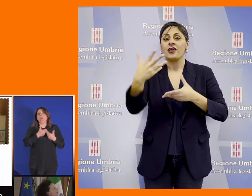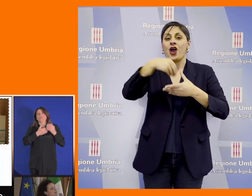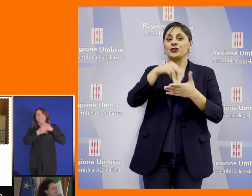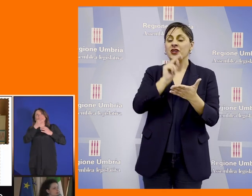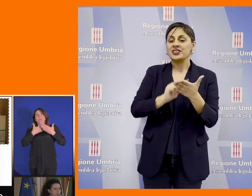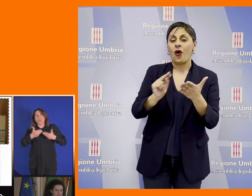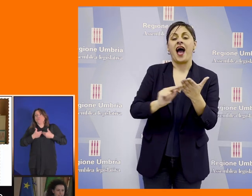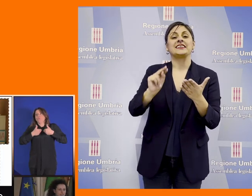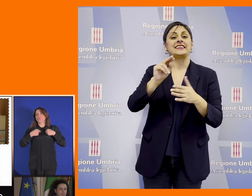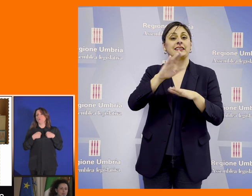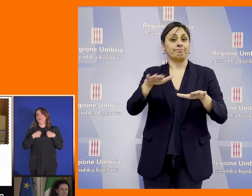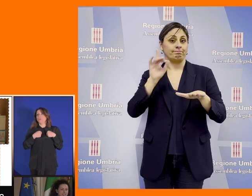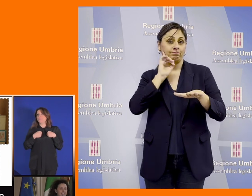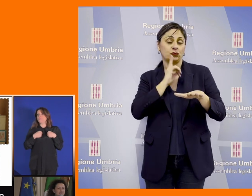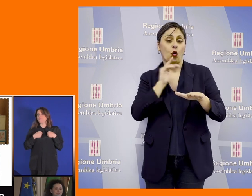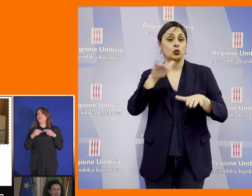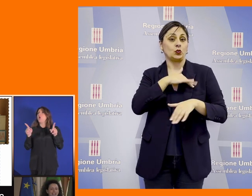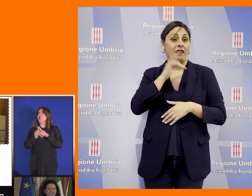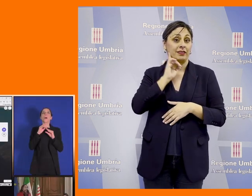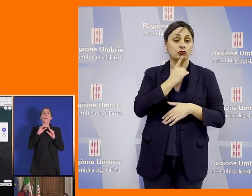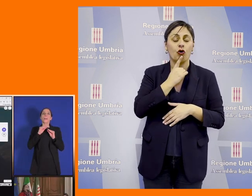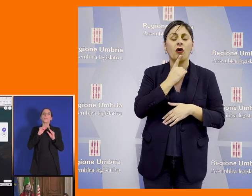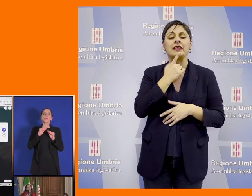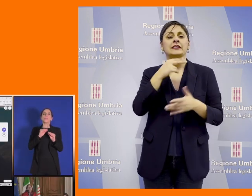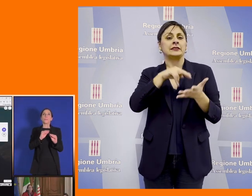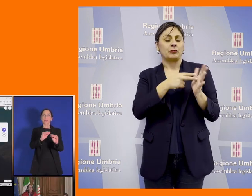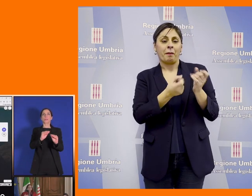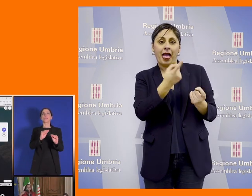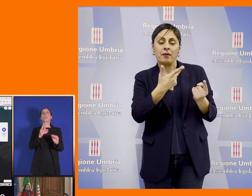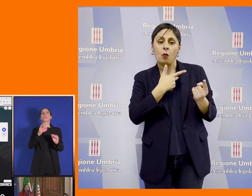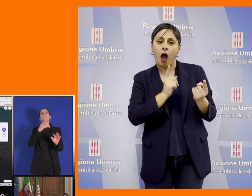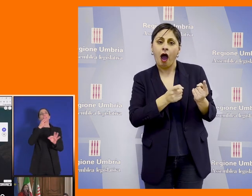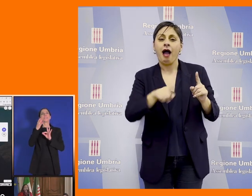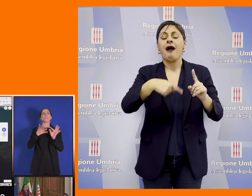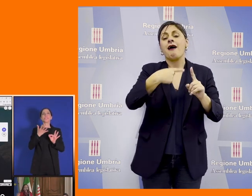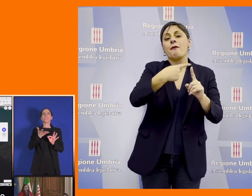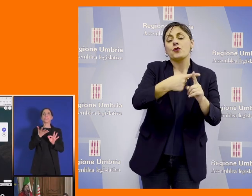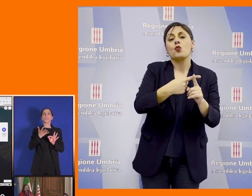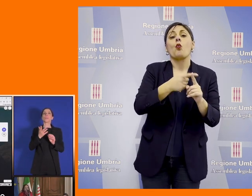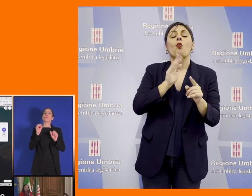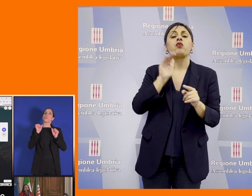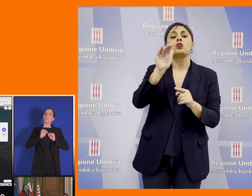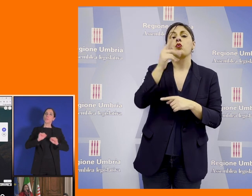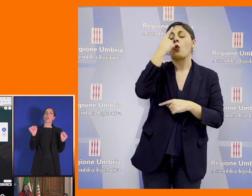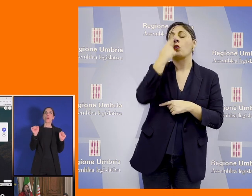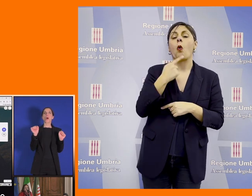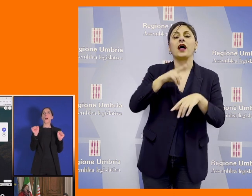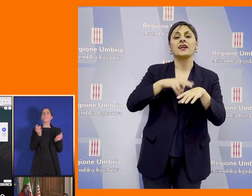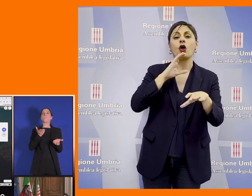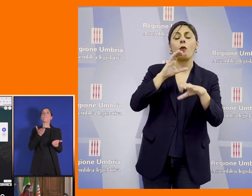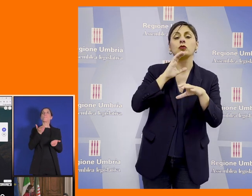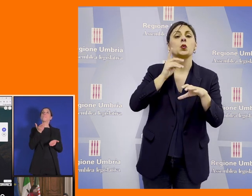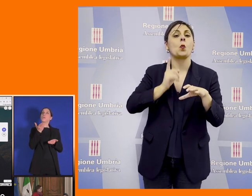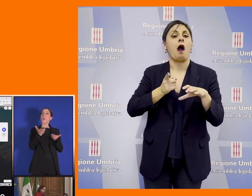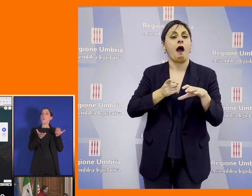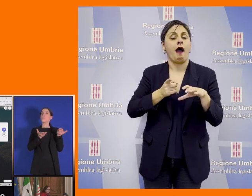'inclusione scolastica di studenti sordi le criticità riscontrate e le prospettive future della figura dell'assistente